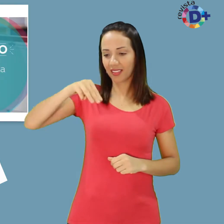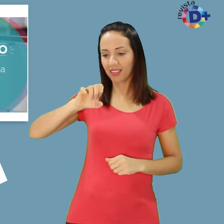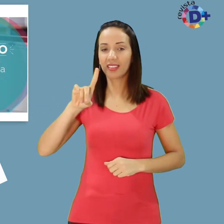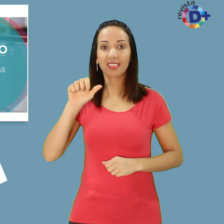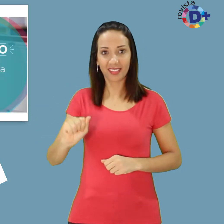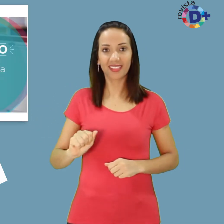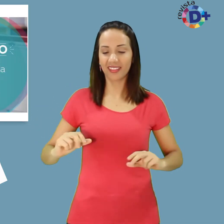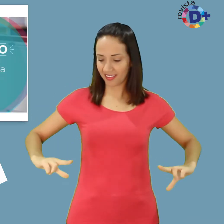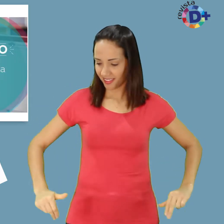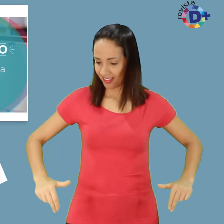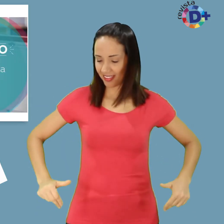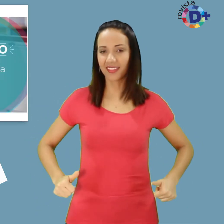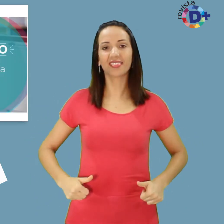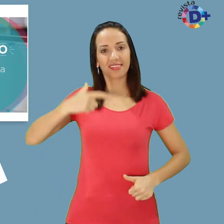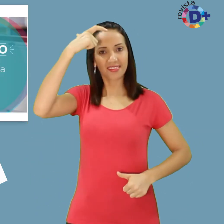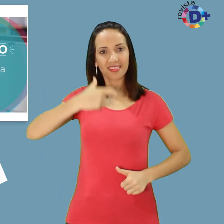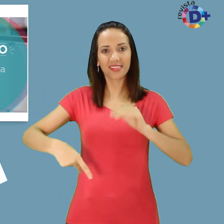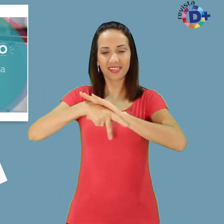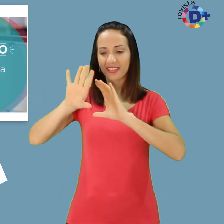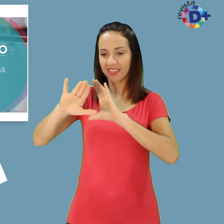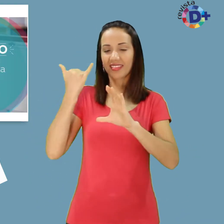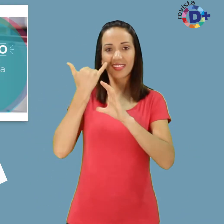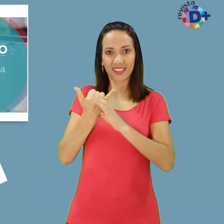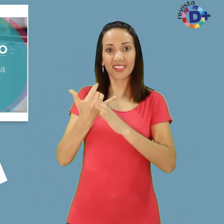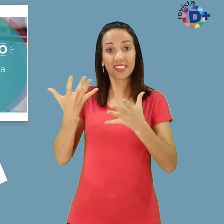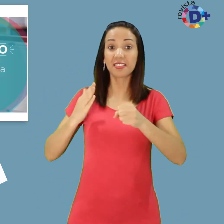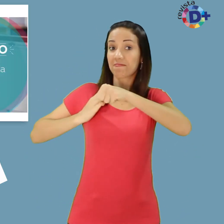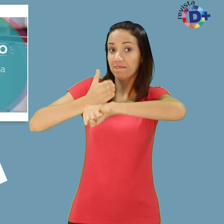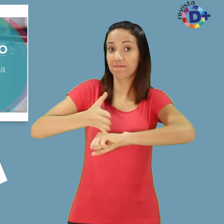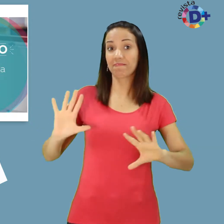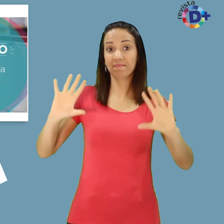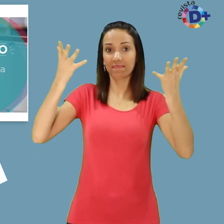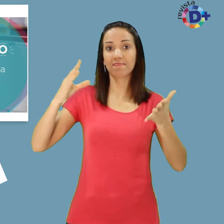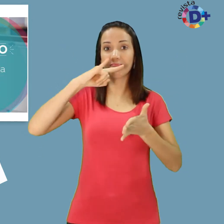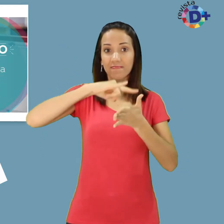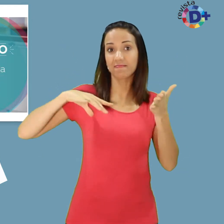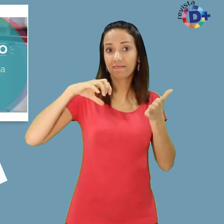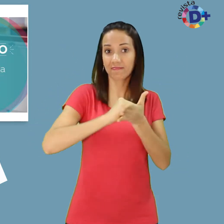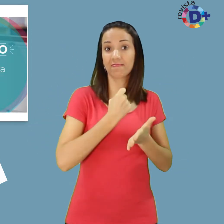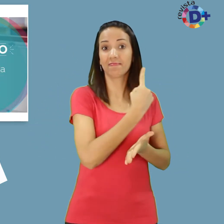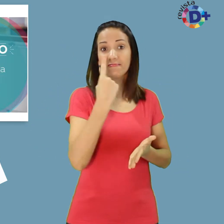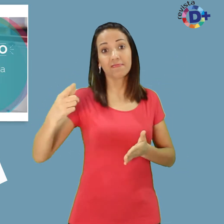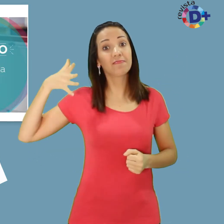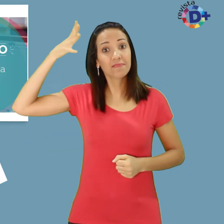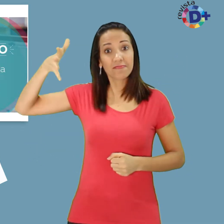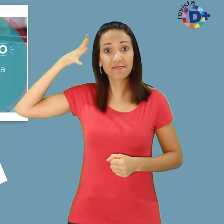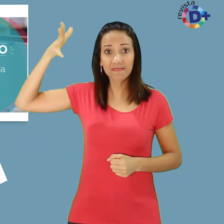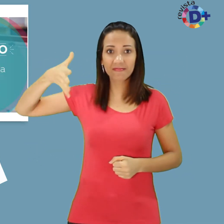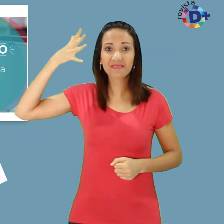Para participar da programação, basta entrar no site do evento e se inscrever em cada palestra. Próximo à